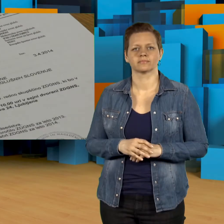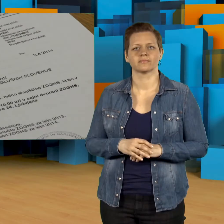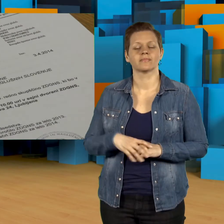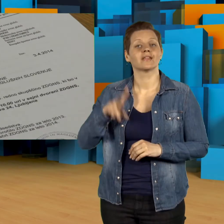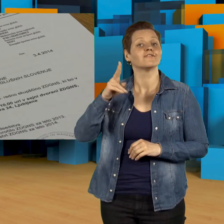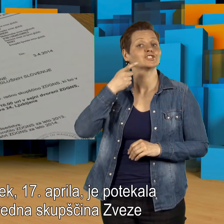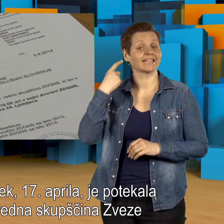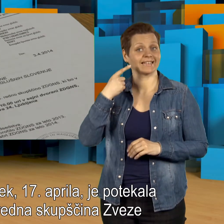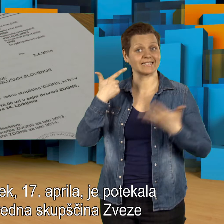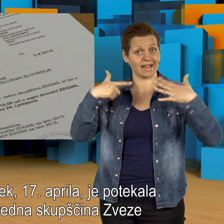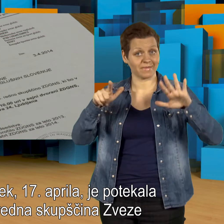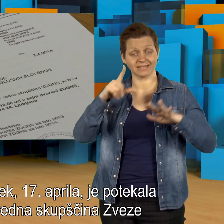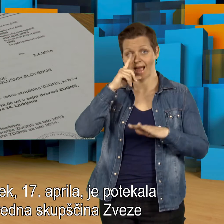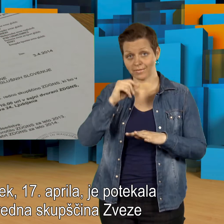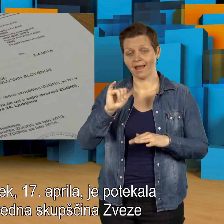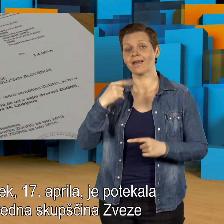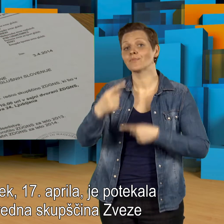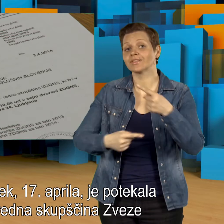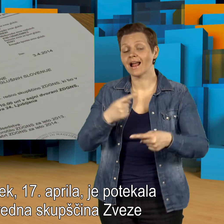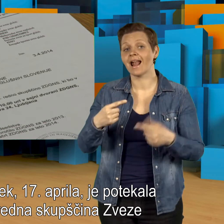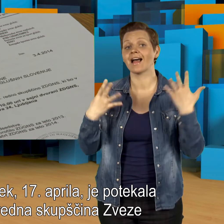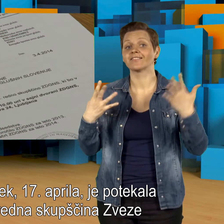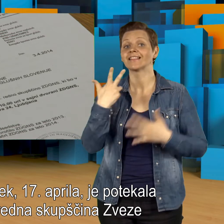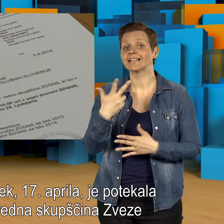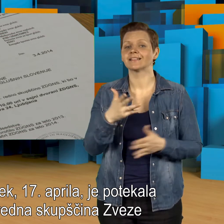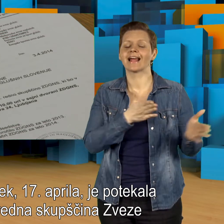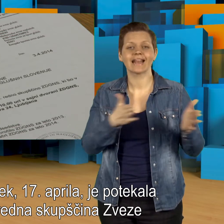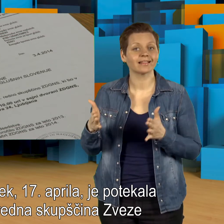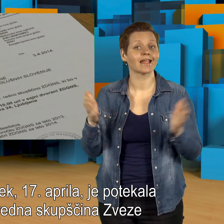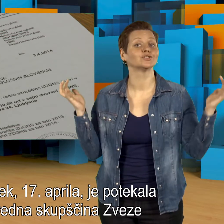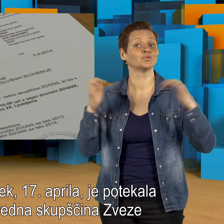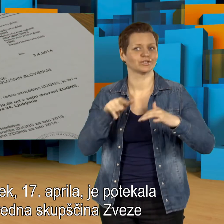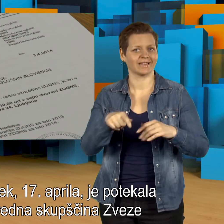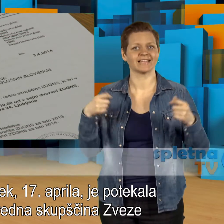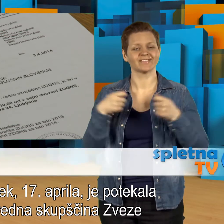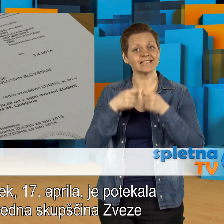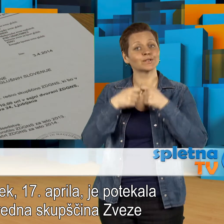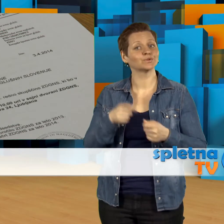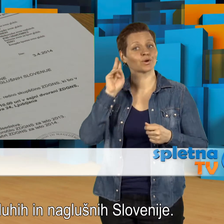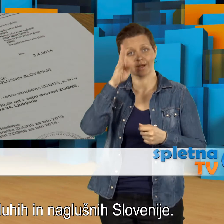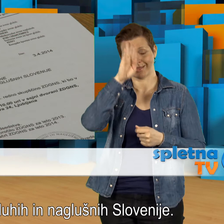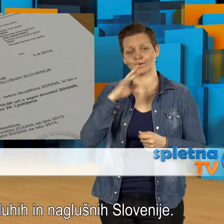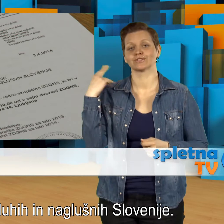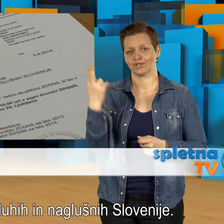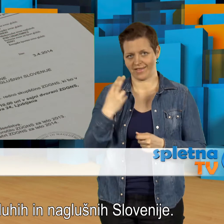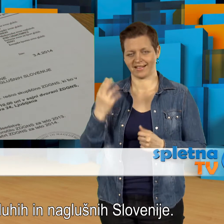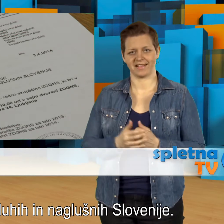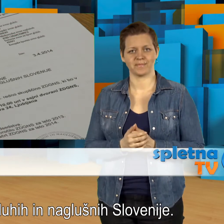V četrtek 17. aprila je potekala 39. redna skupščina Zveze druščev gluhih in naglušnih